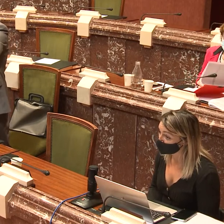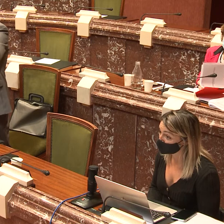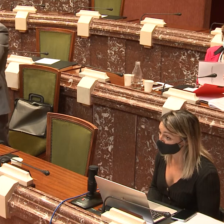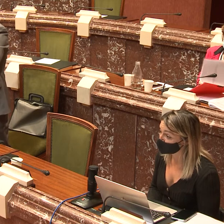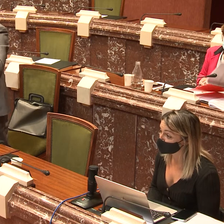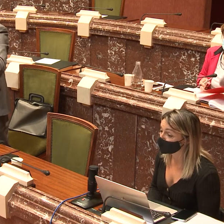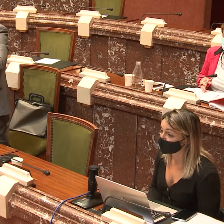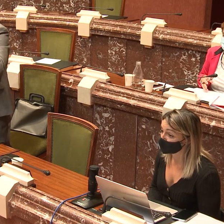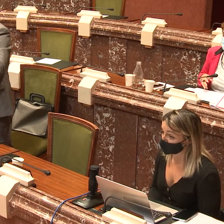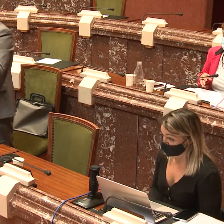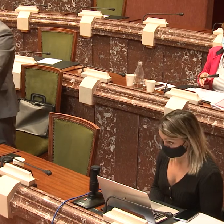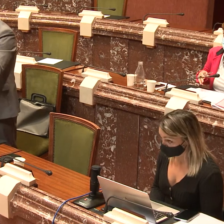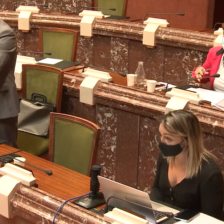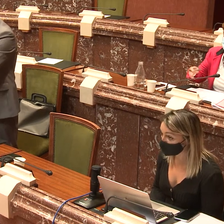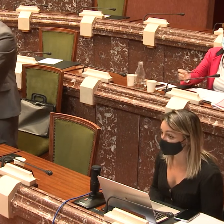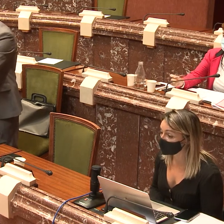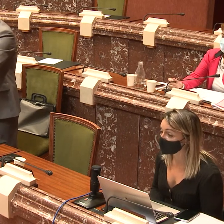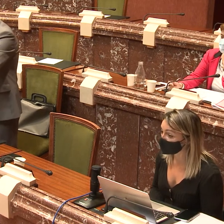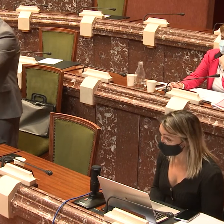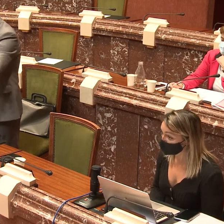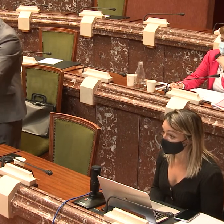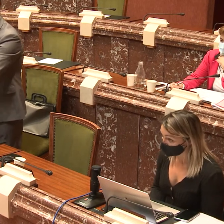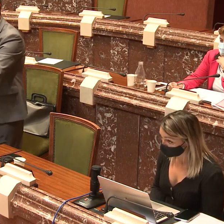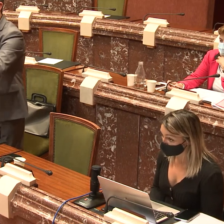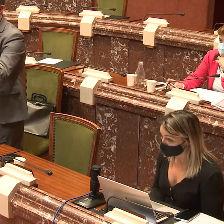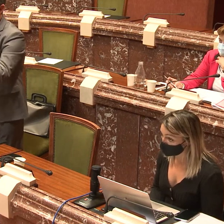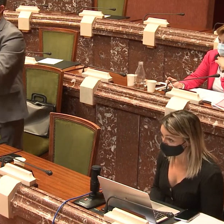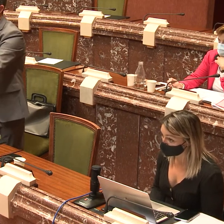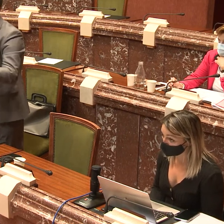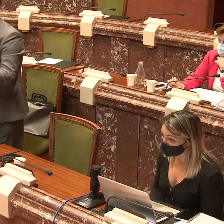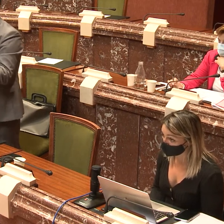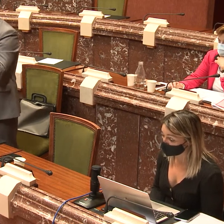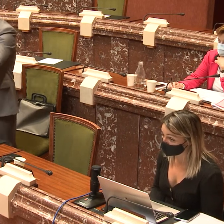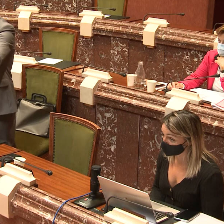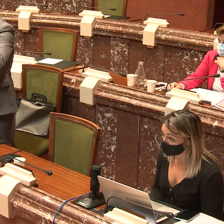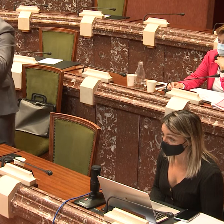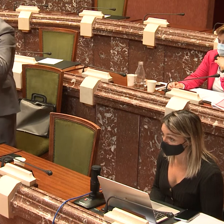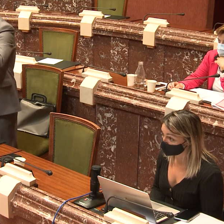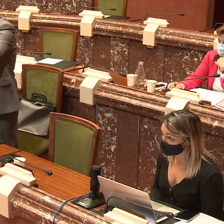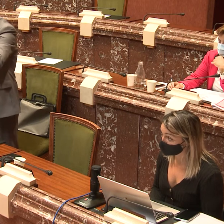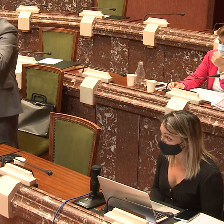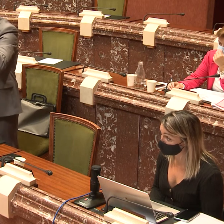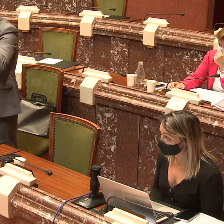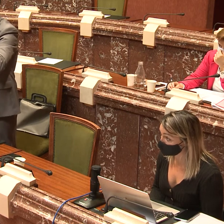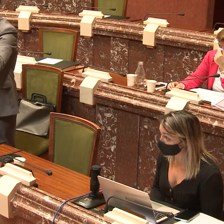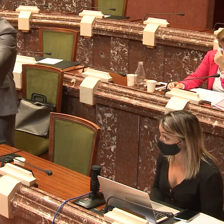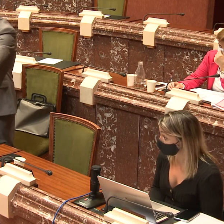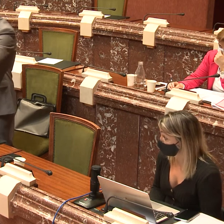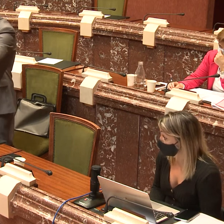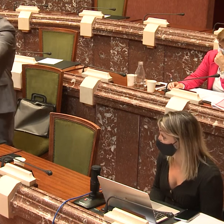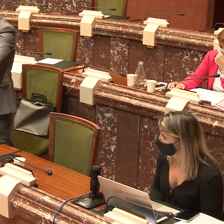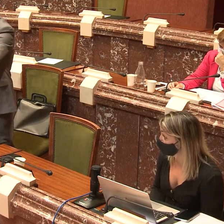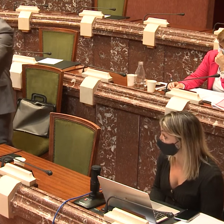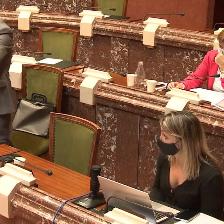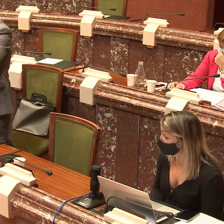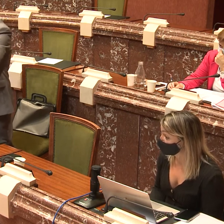profesores ya conocen la lengua de signos pues es un punto a favor para que se puedan comunicar directamente con el alumno y que esté en pleno,